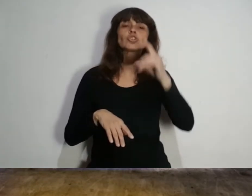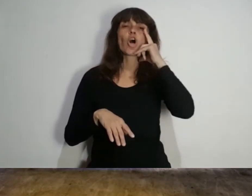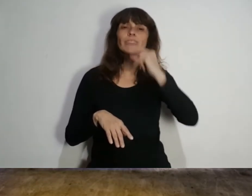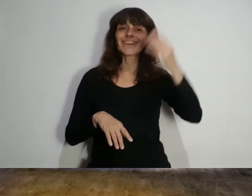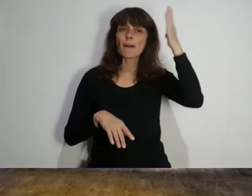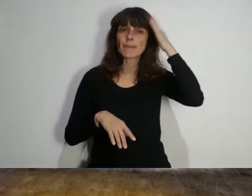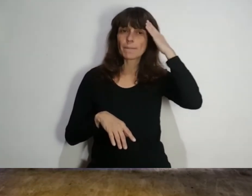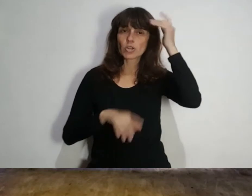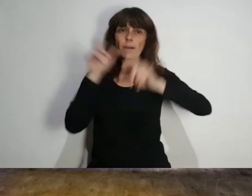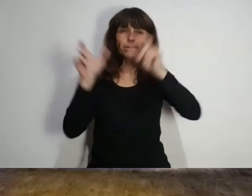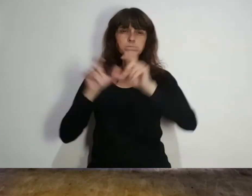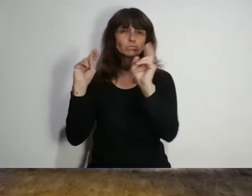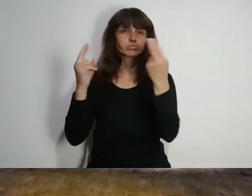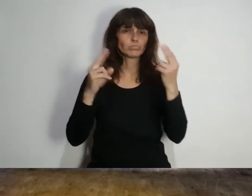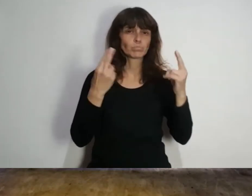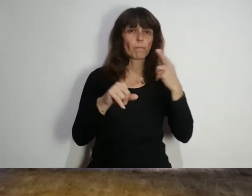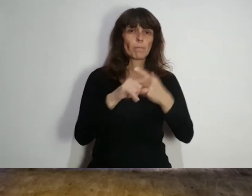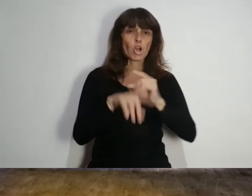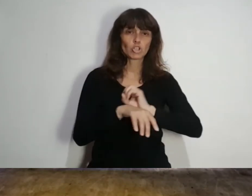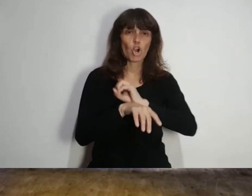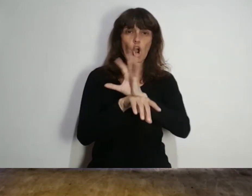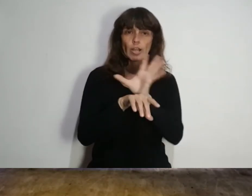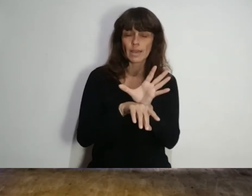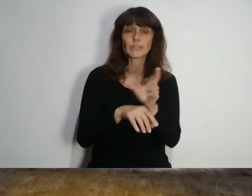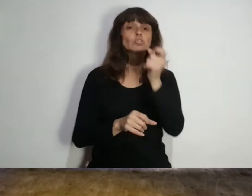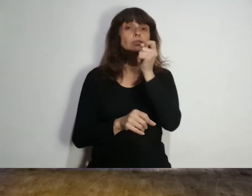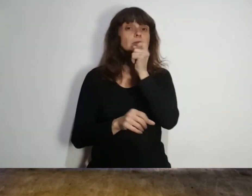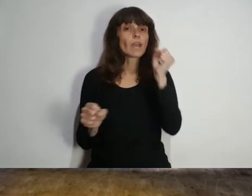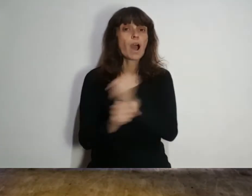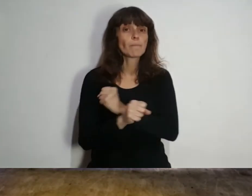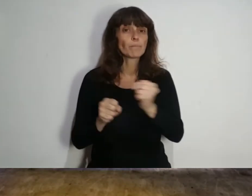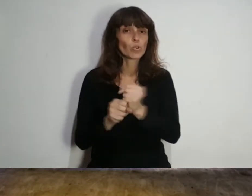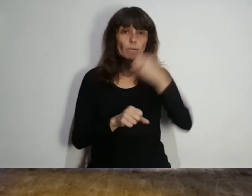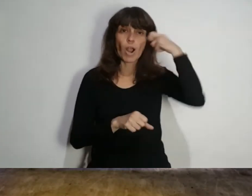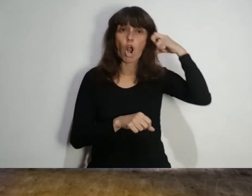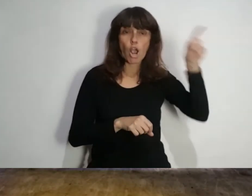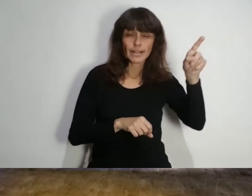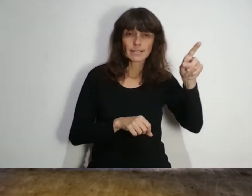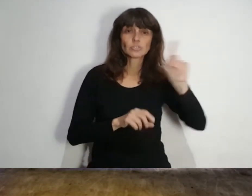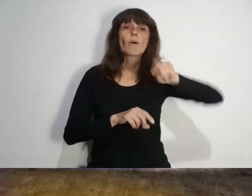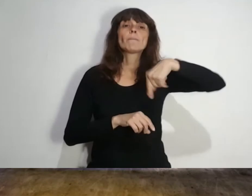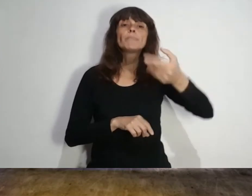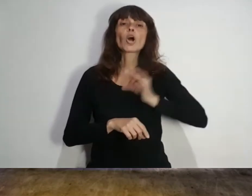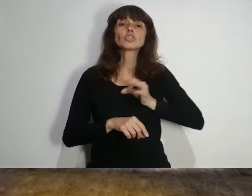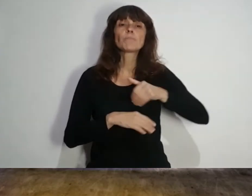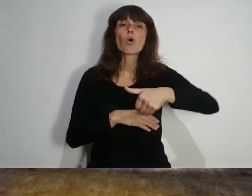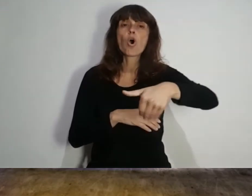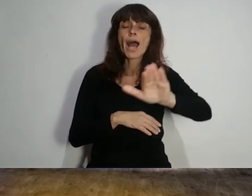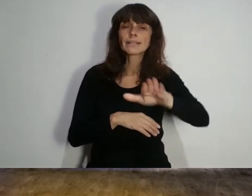como el día de la memoria de los fallecidos por coronavirus de ser aprobado por el Congreso a partir del año que